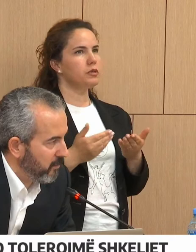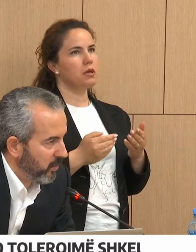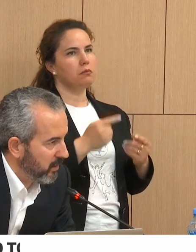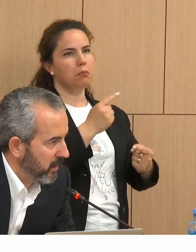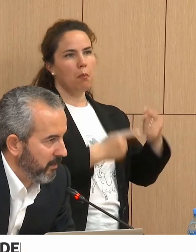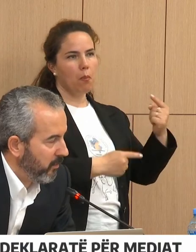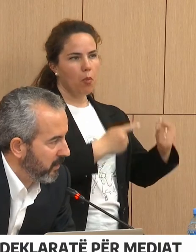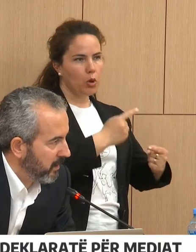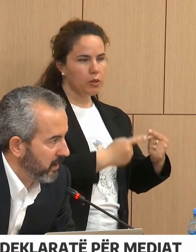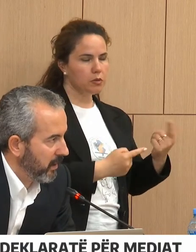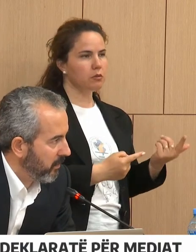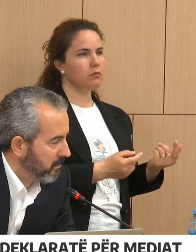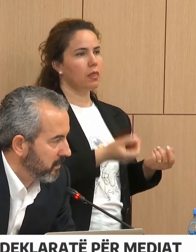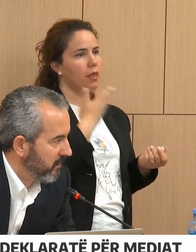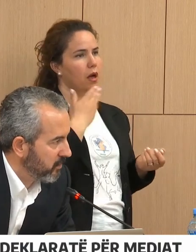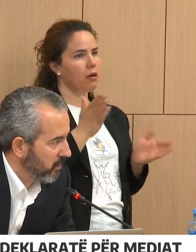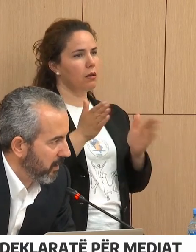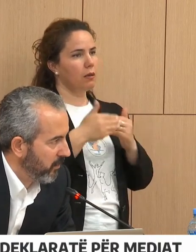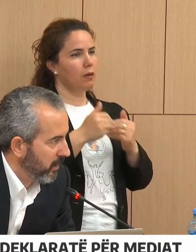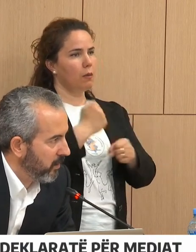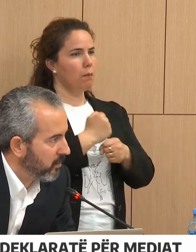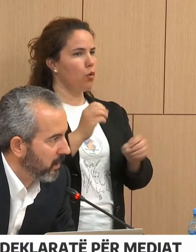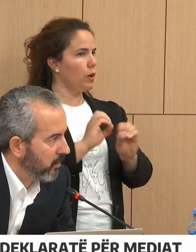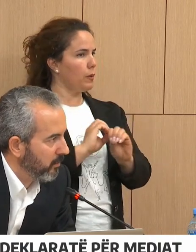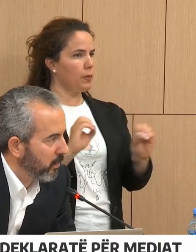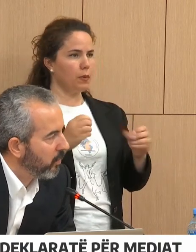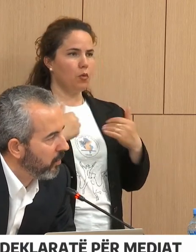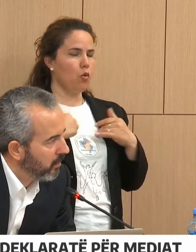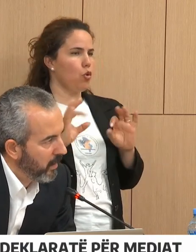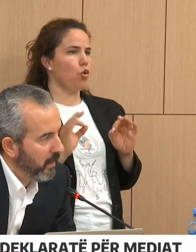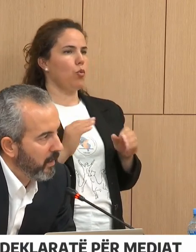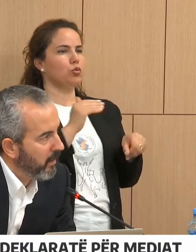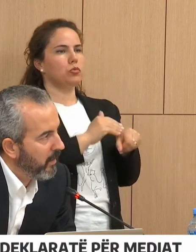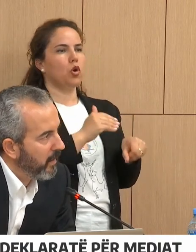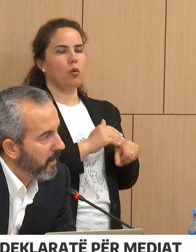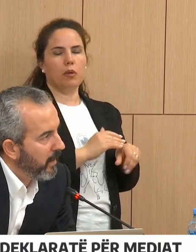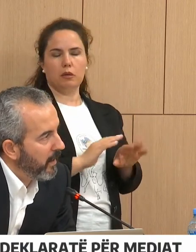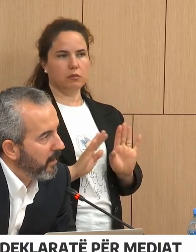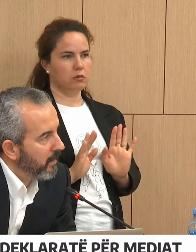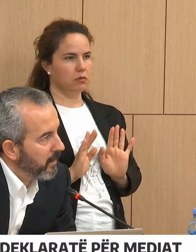sportin e vetë politika po mediatika po ne të bashdoj të abëjnë nuk ndalojnë jo jo